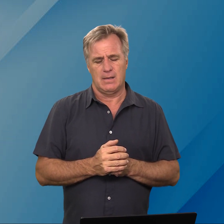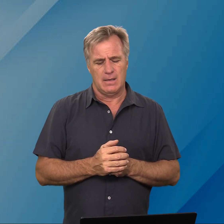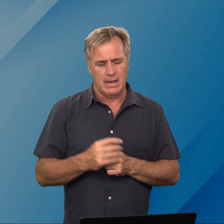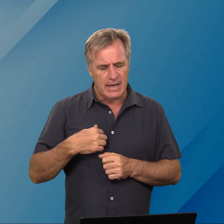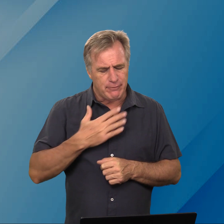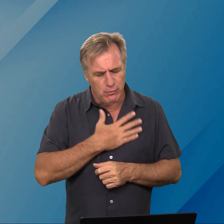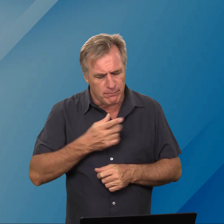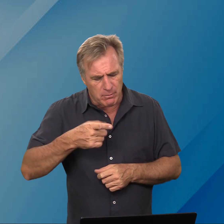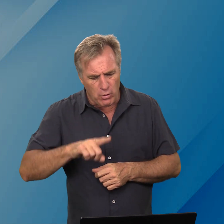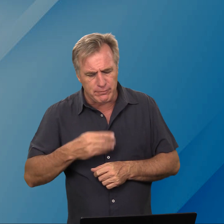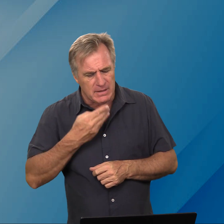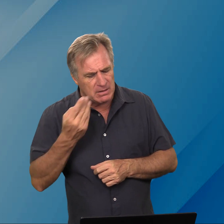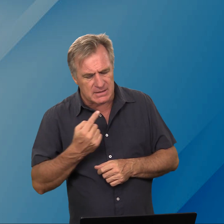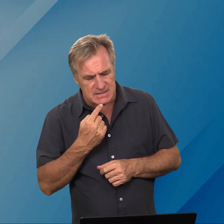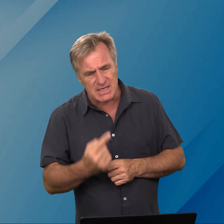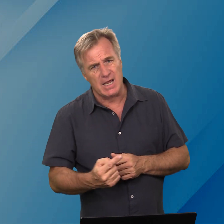en ek voel om vanmorgen vir iemand te sê